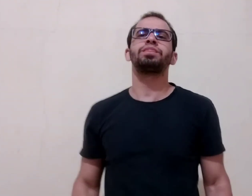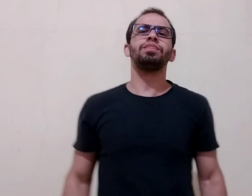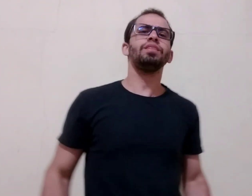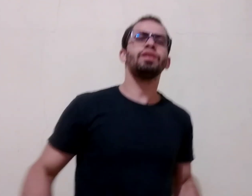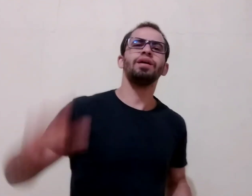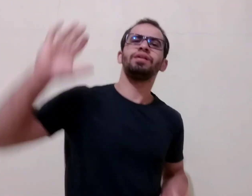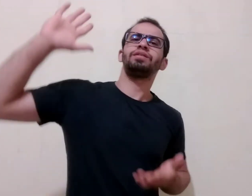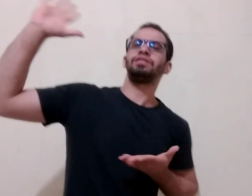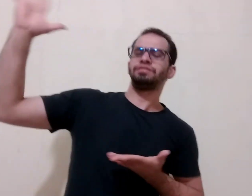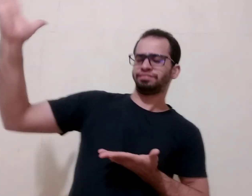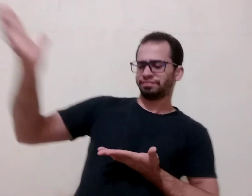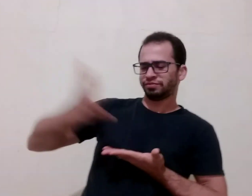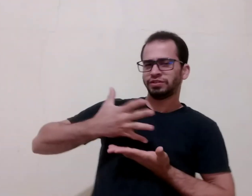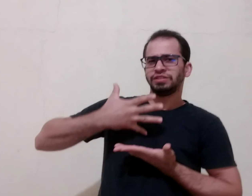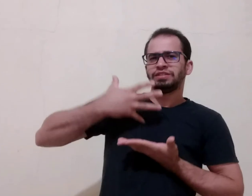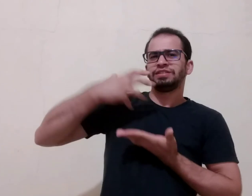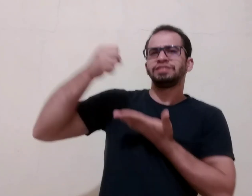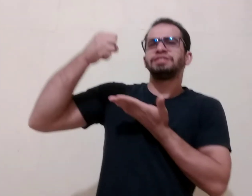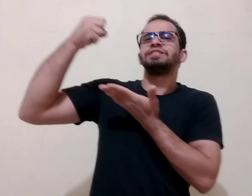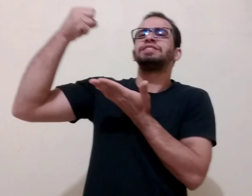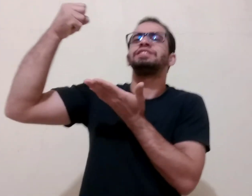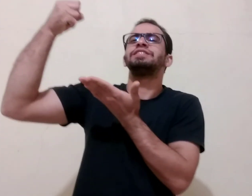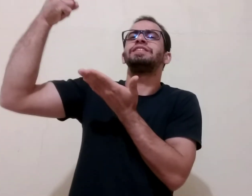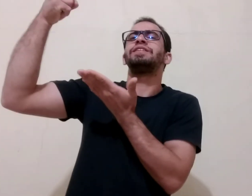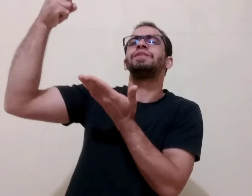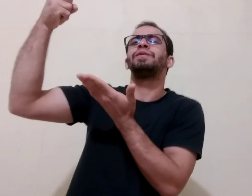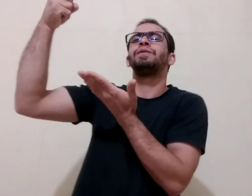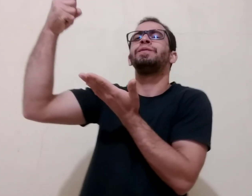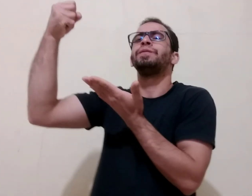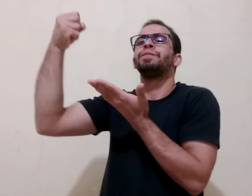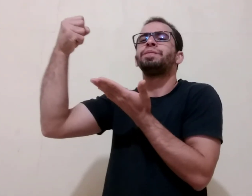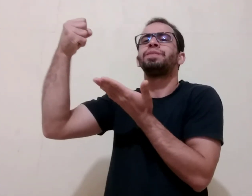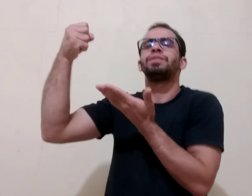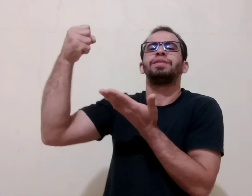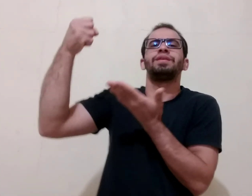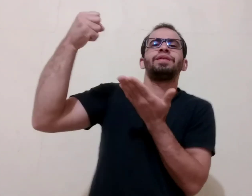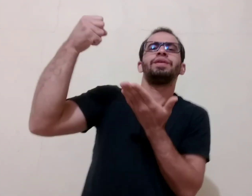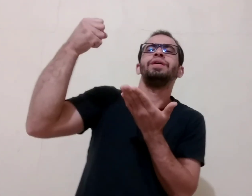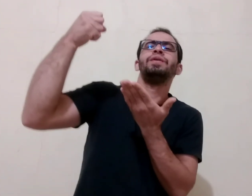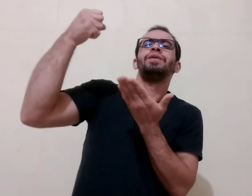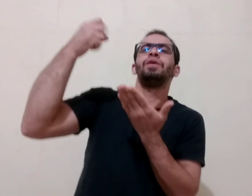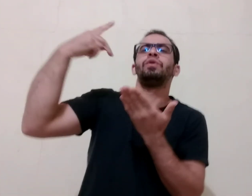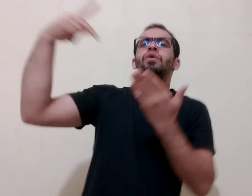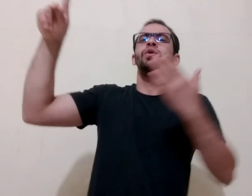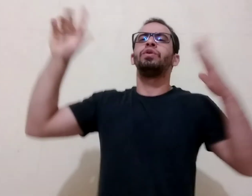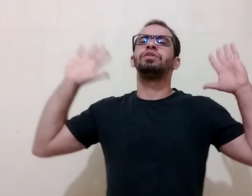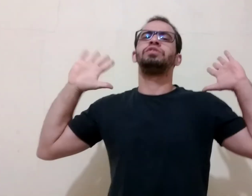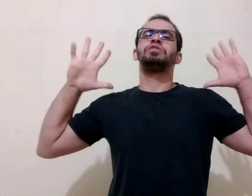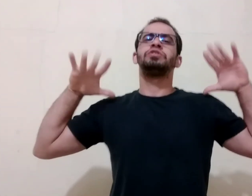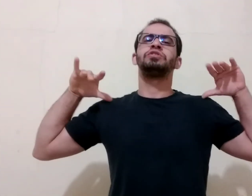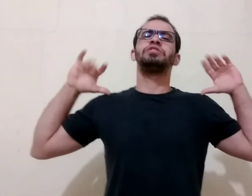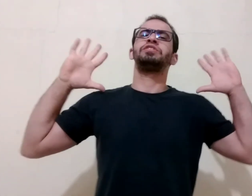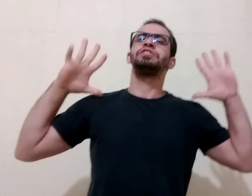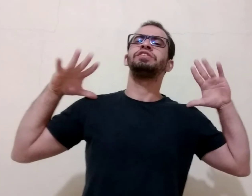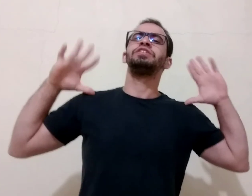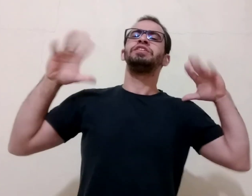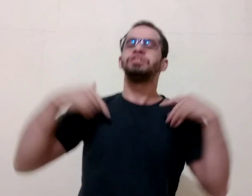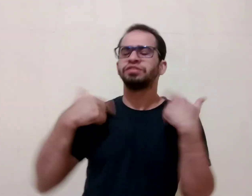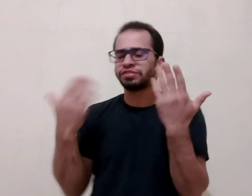Para mim foste sempre um socorro De vós, ó